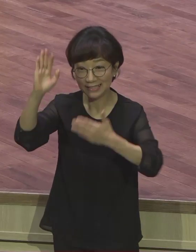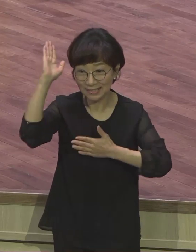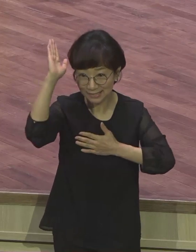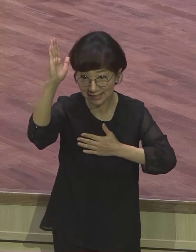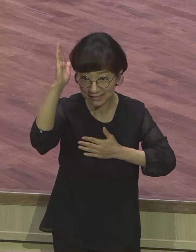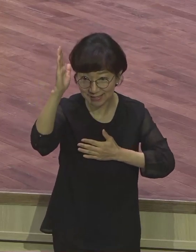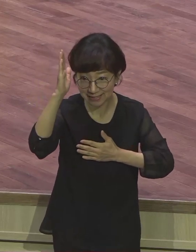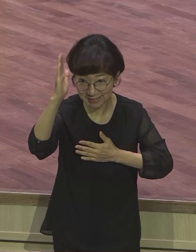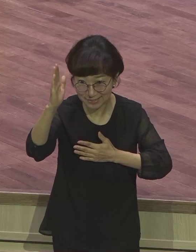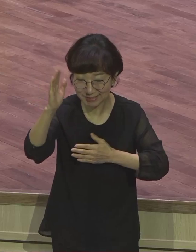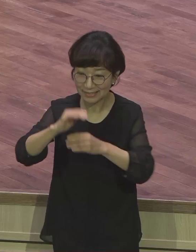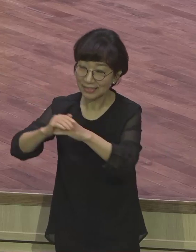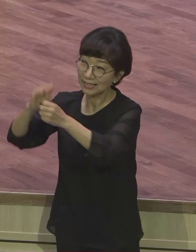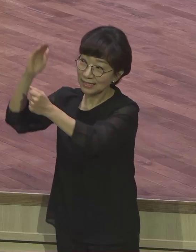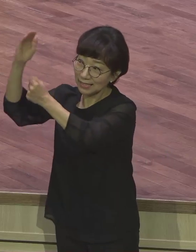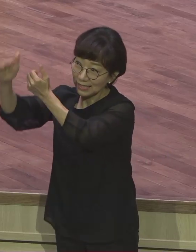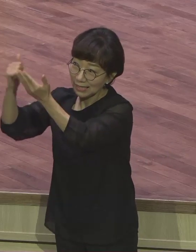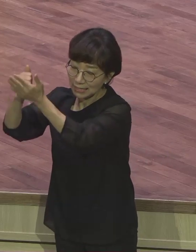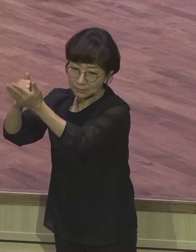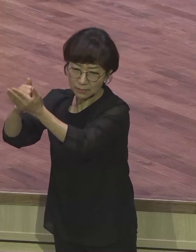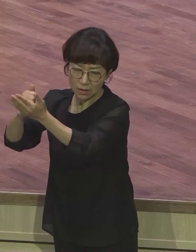완전히 해방된 인생.